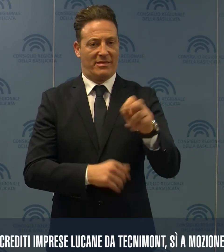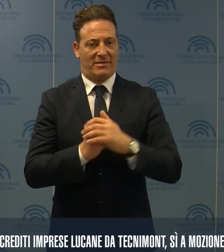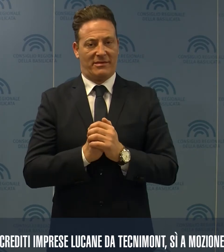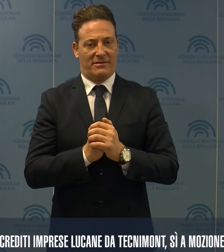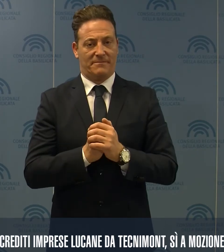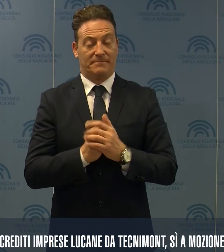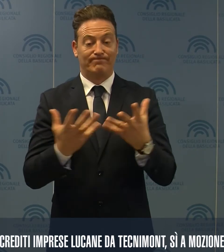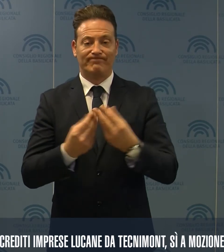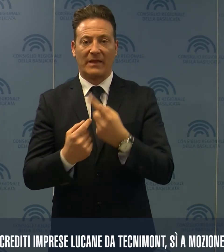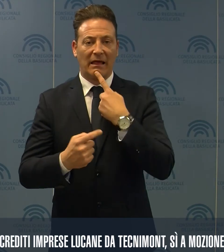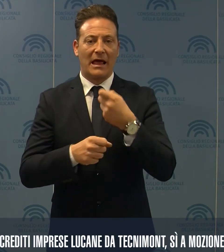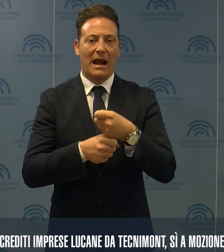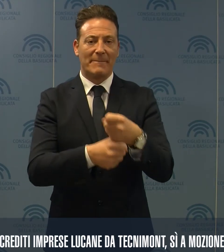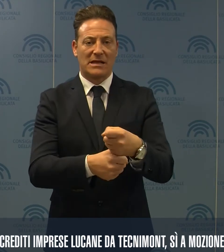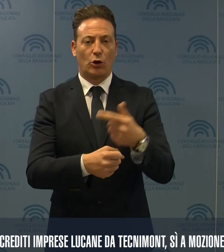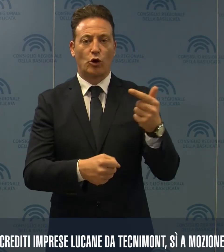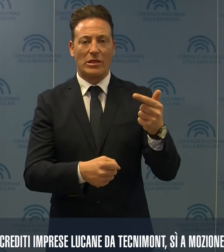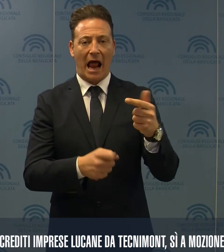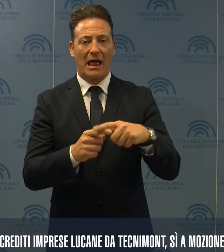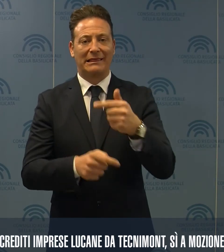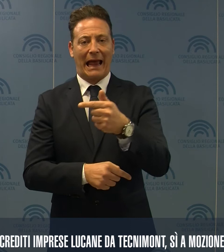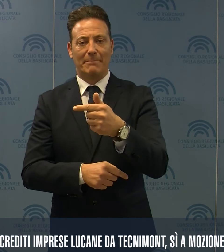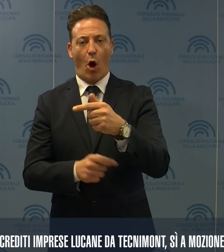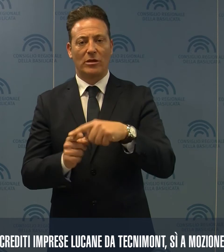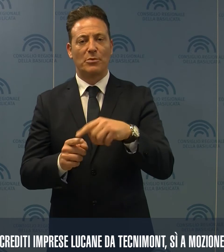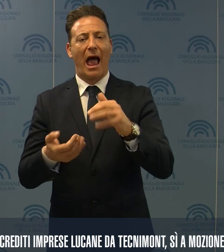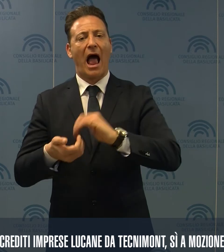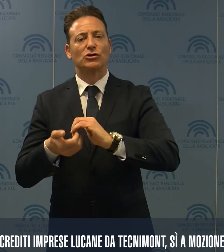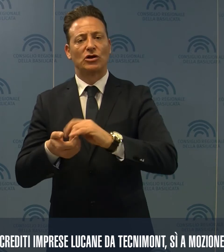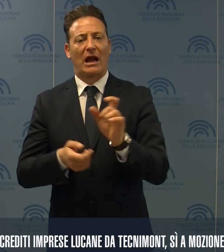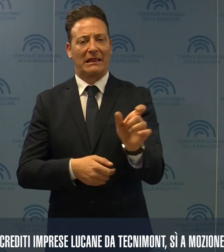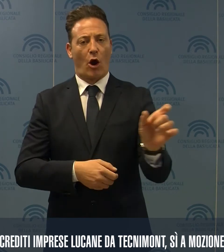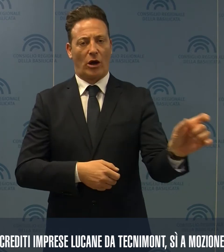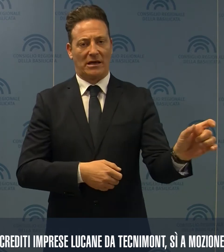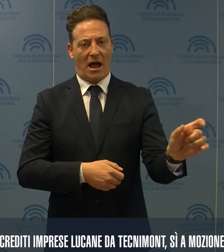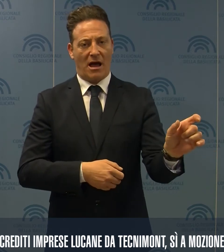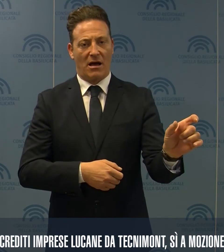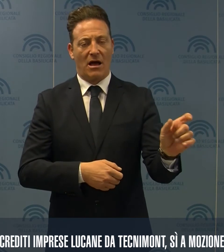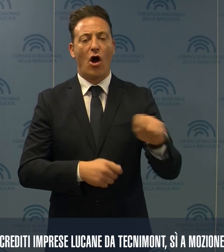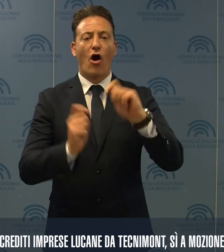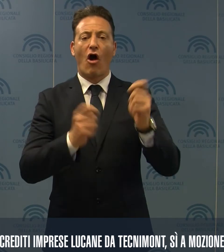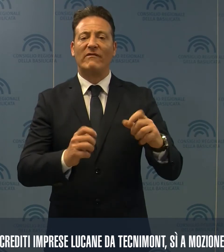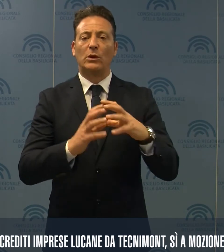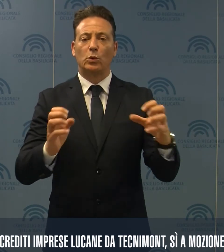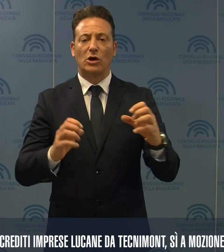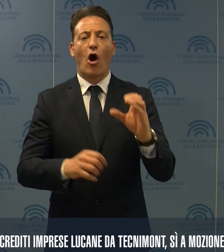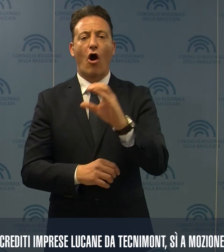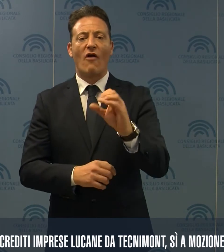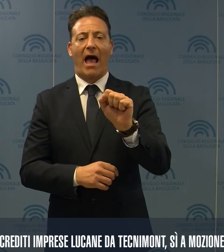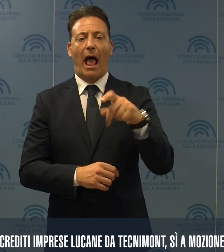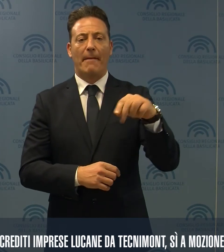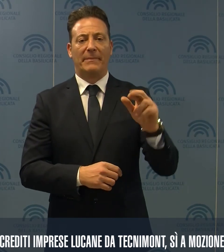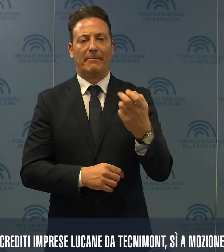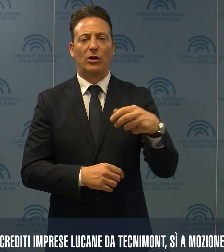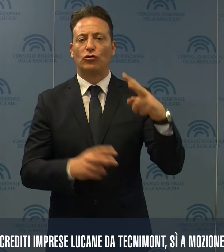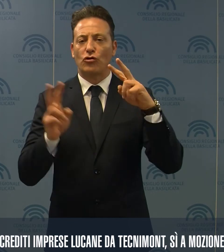con i rappresentanti di Total, Technimont e delle associazioni di categoria Confindustria e Confapi, per